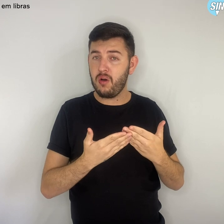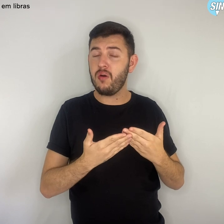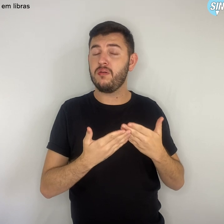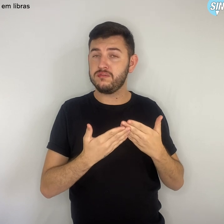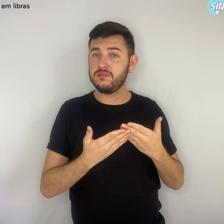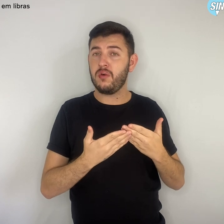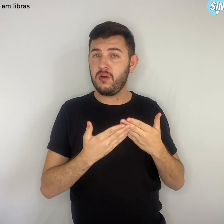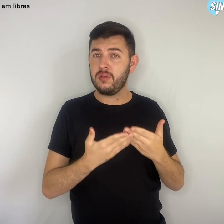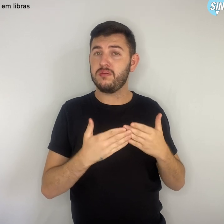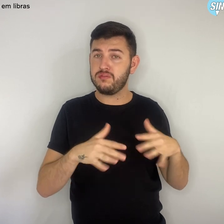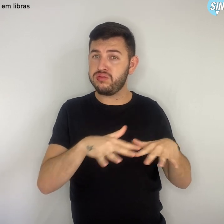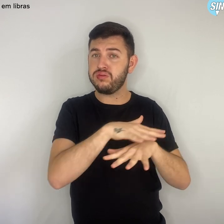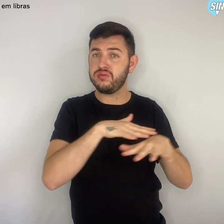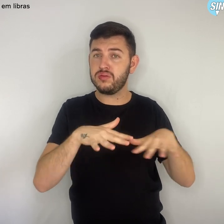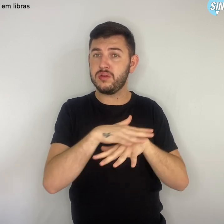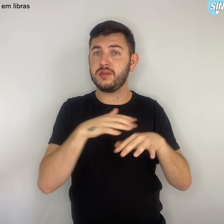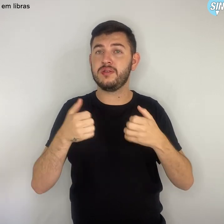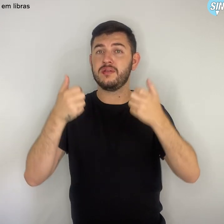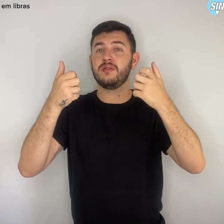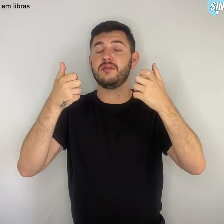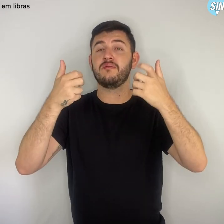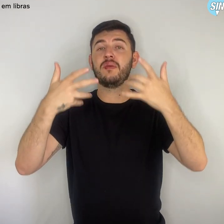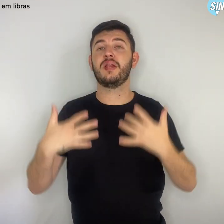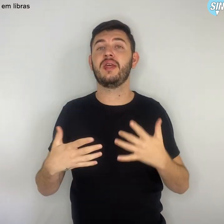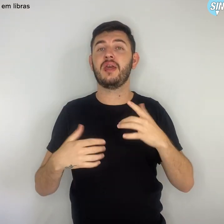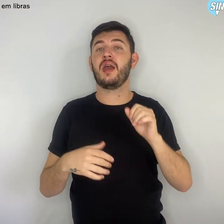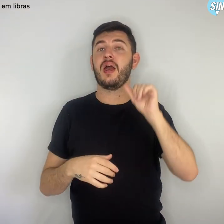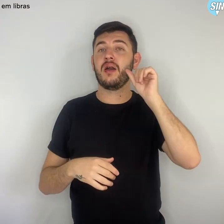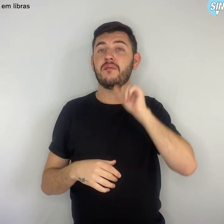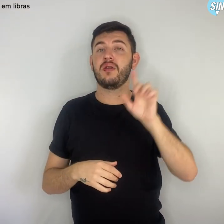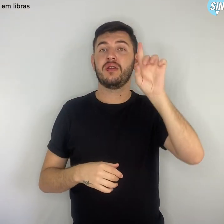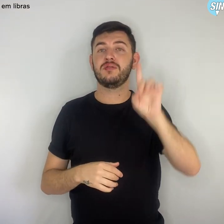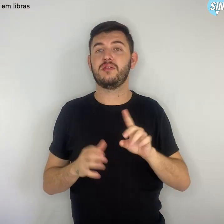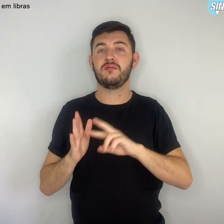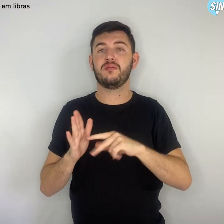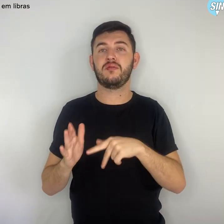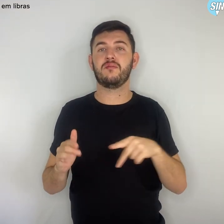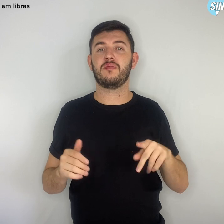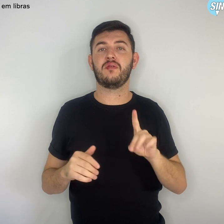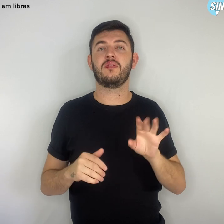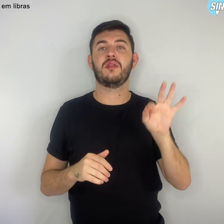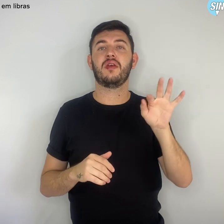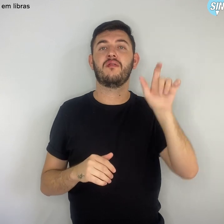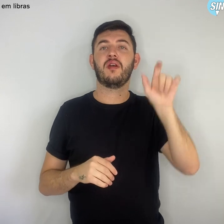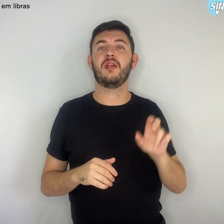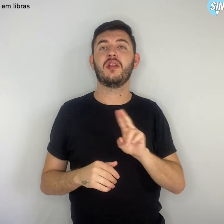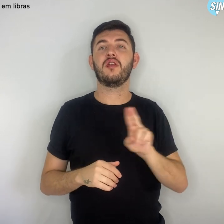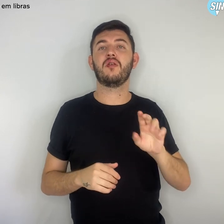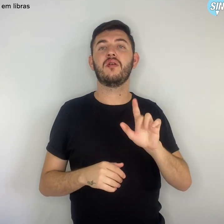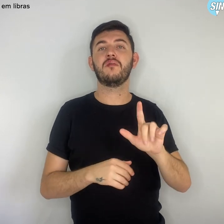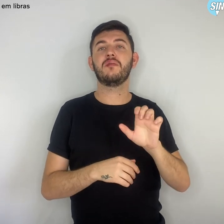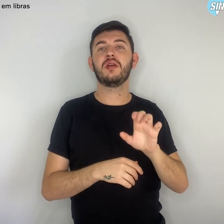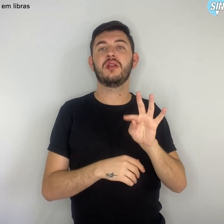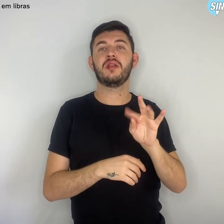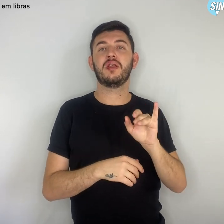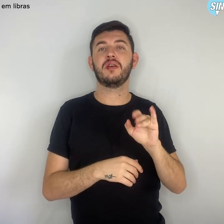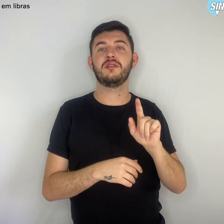14º concurso de redação e